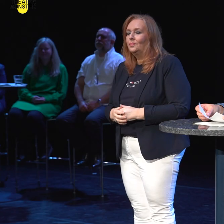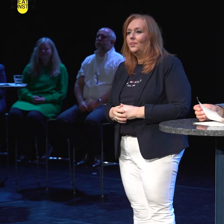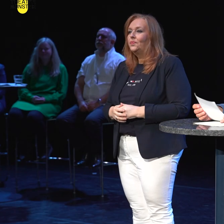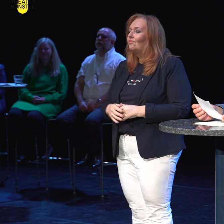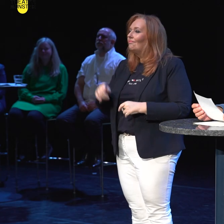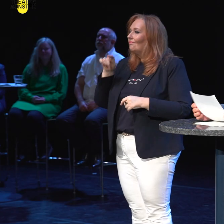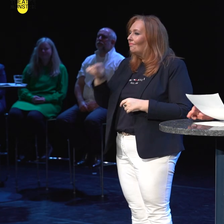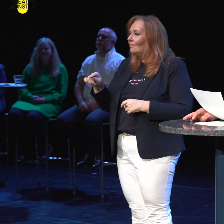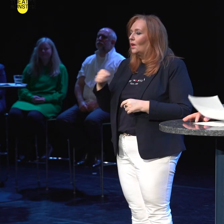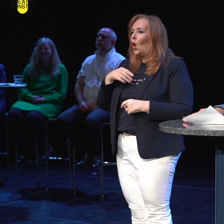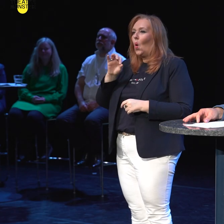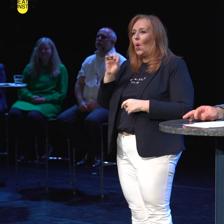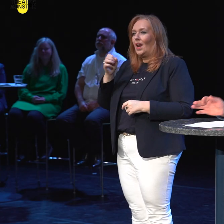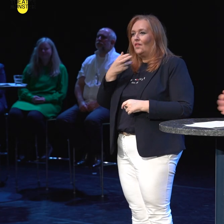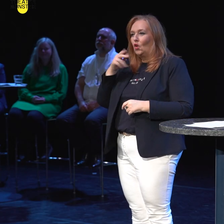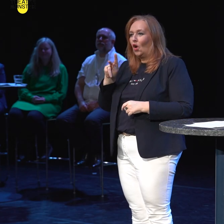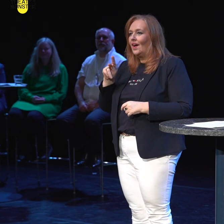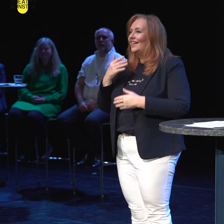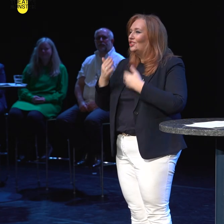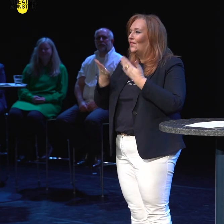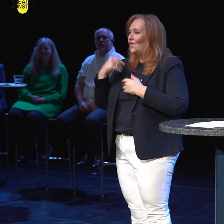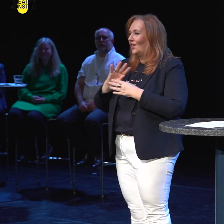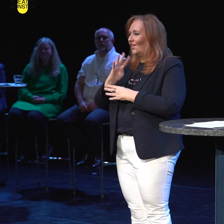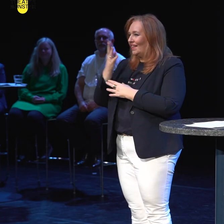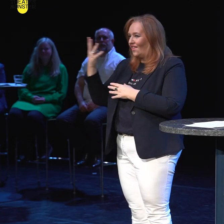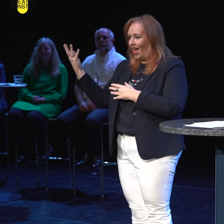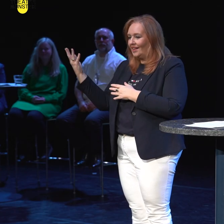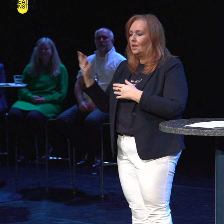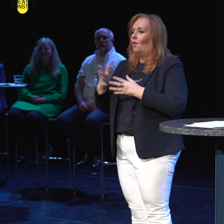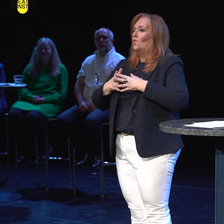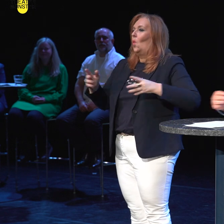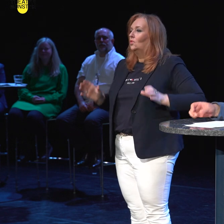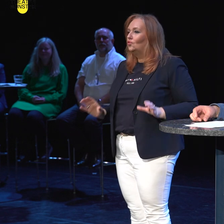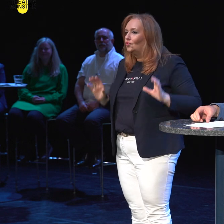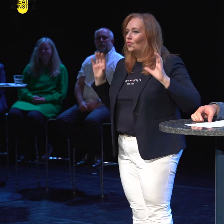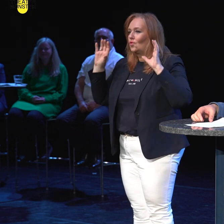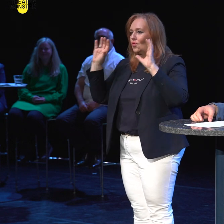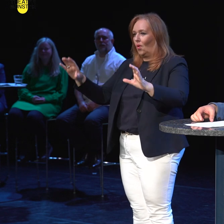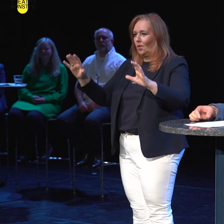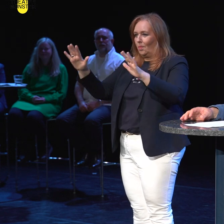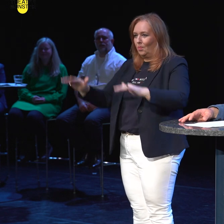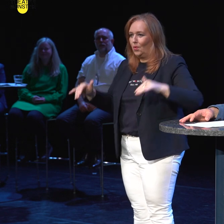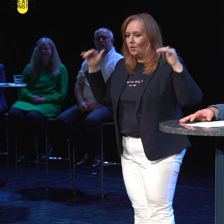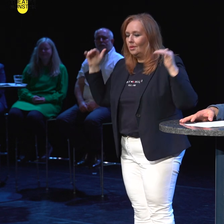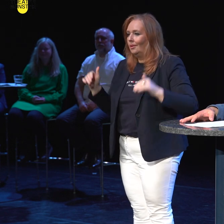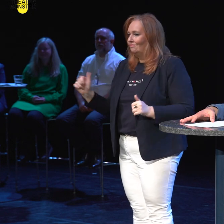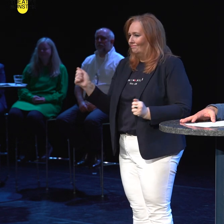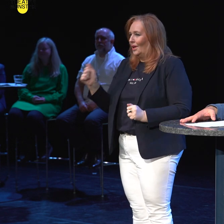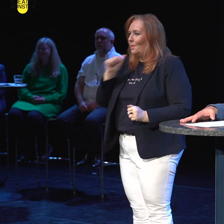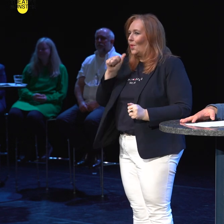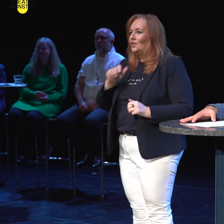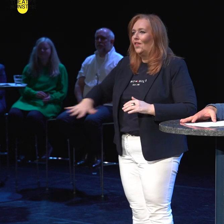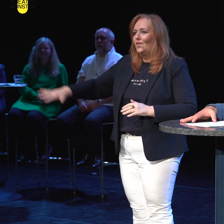Mit Oedern von Horvaths Geschichten aus dem Wienerwald werden wir ein großes Ensemblestück auf die große Bühne bringen. Eine bitter, böse Volkskomödie.